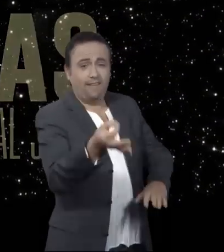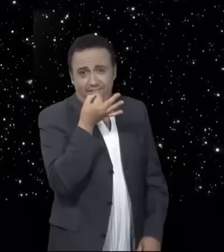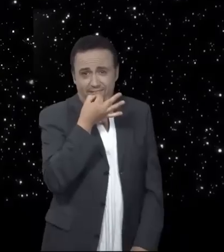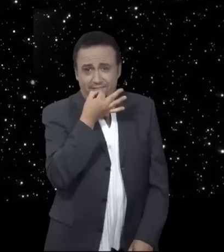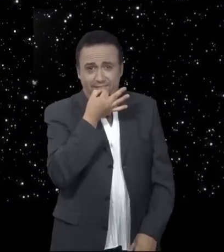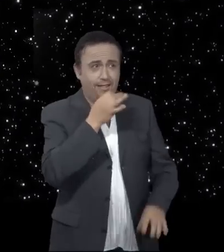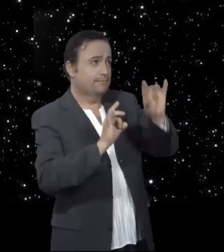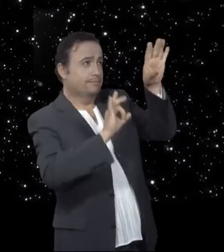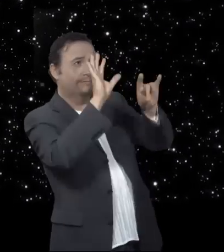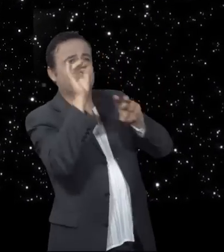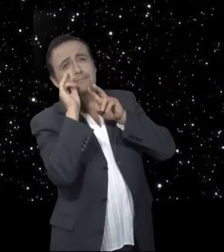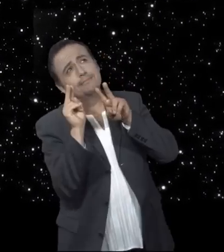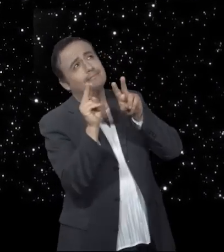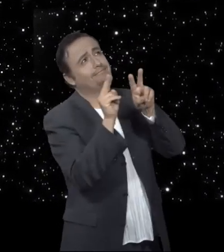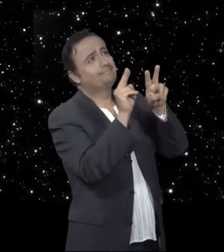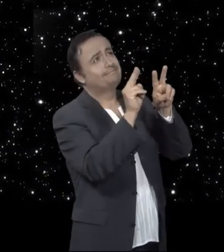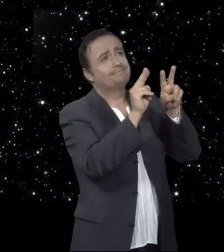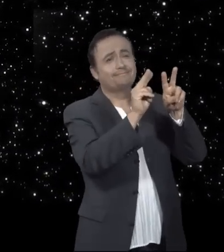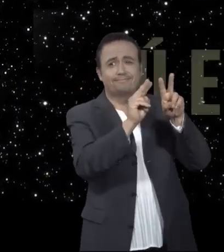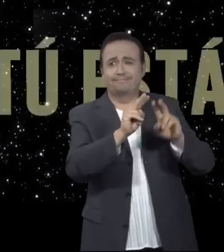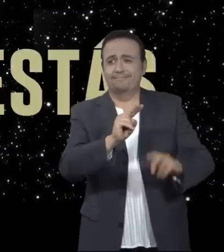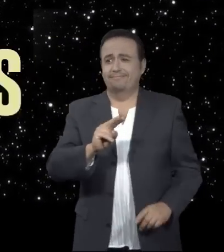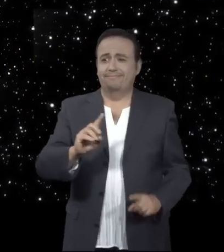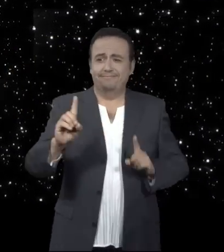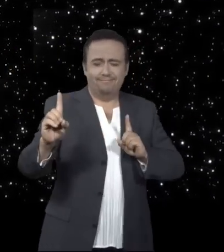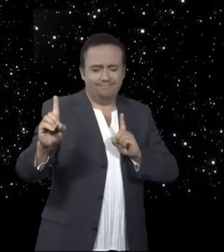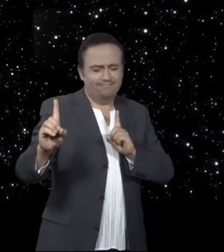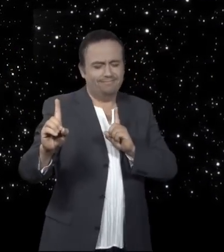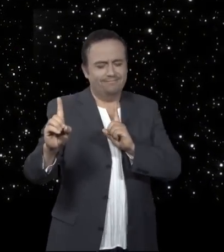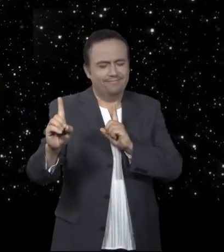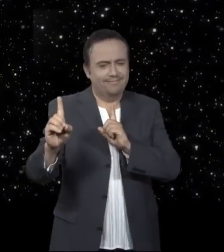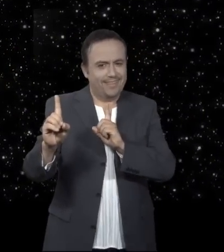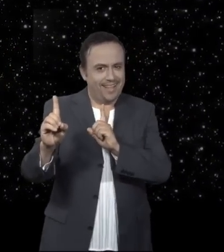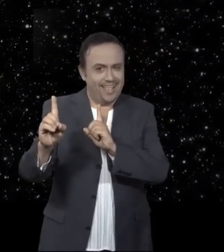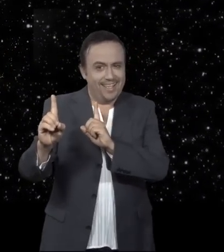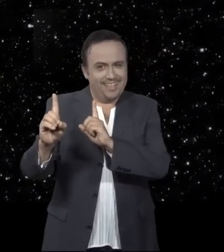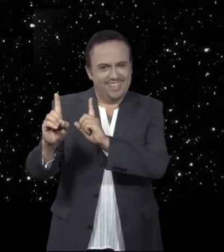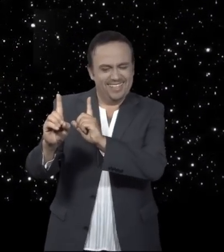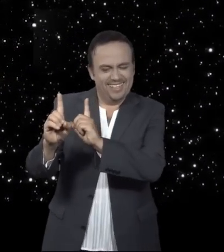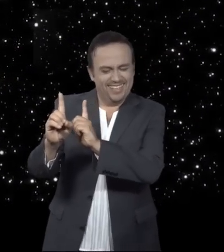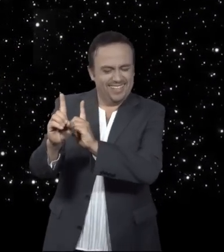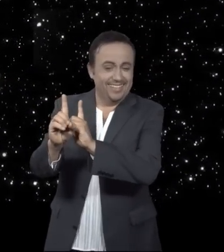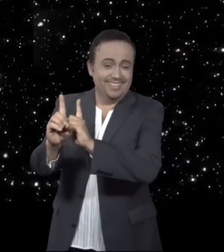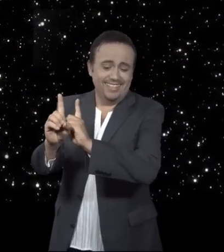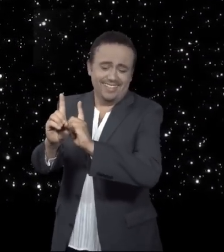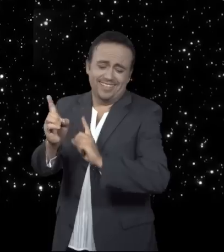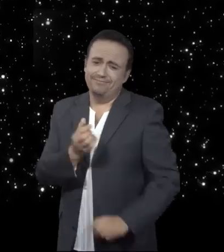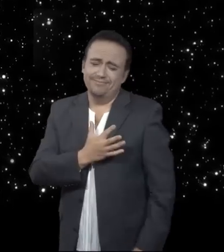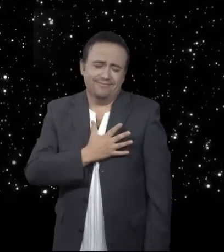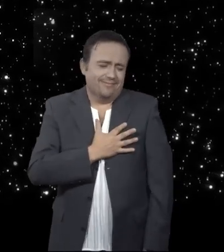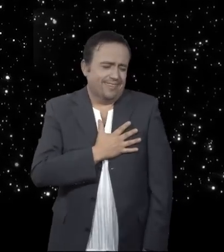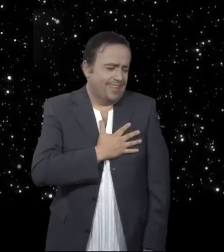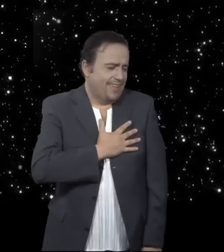Camino hacia donde tú estás y mi corazón estalla,